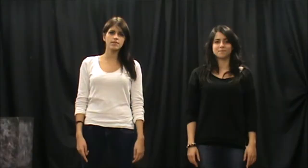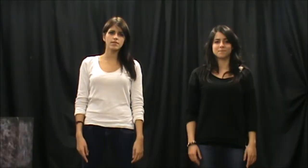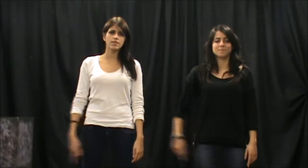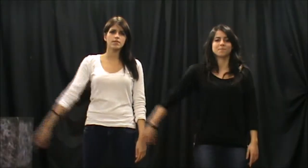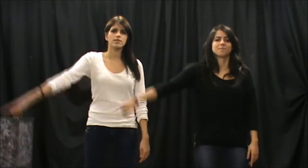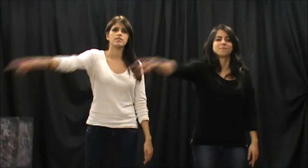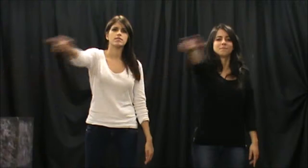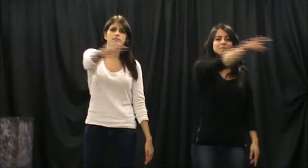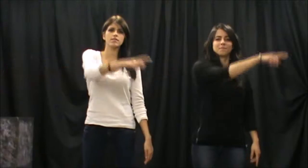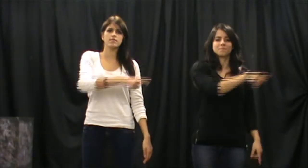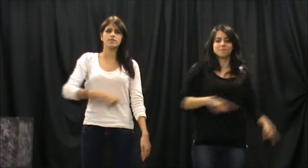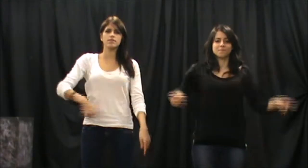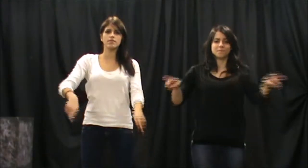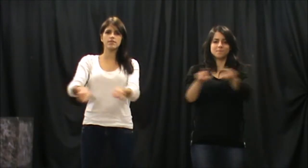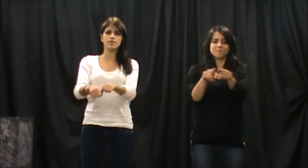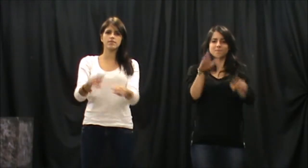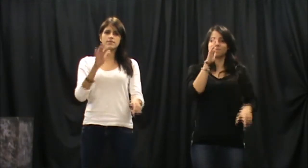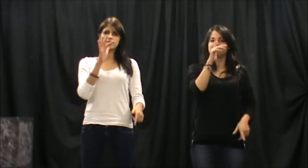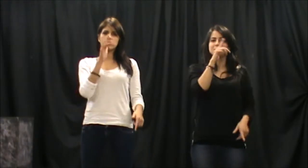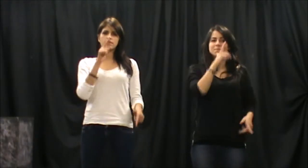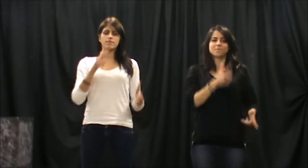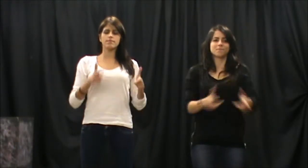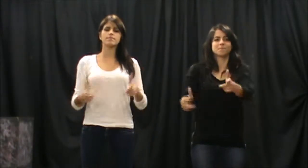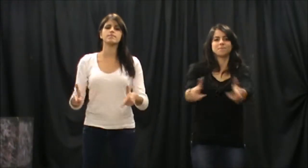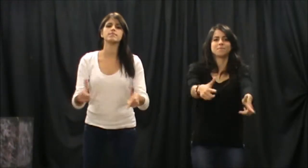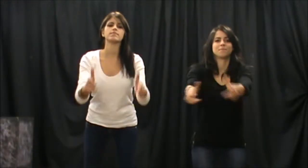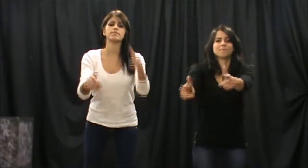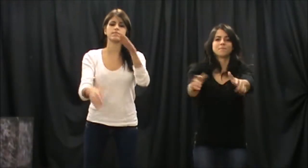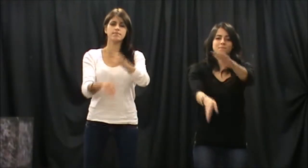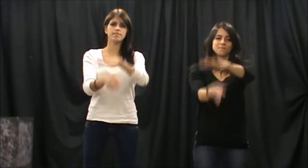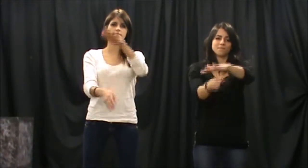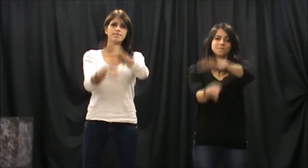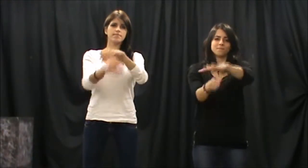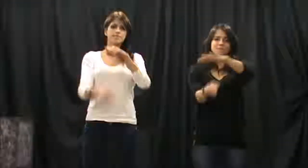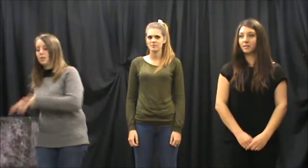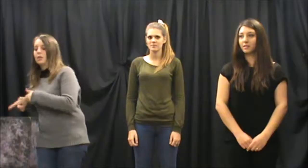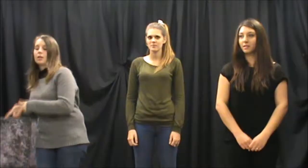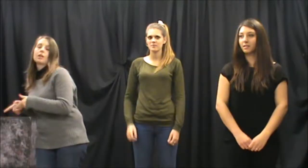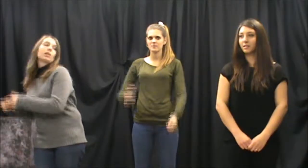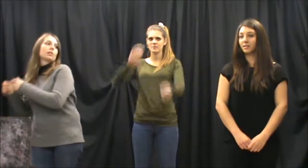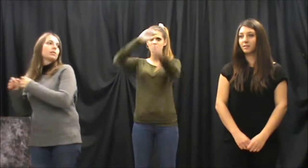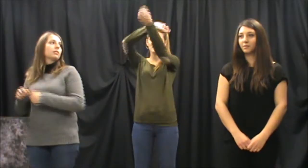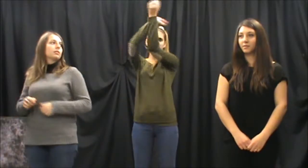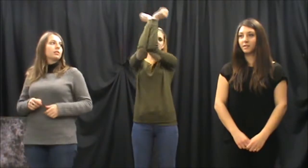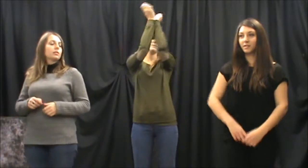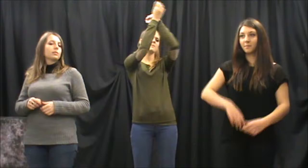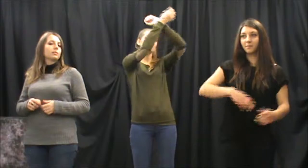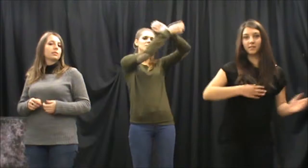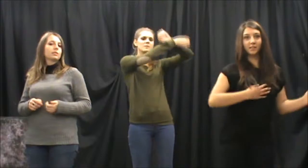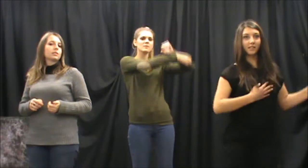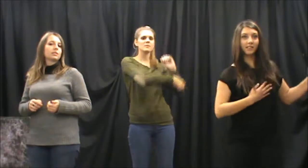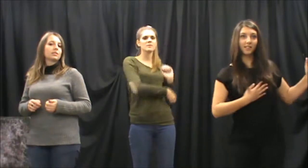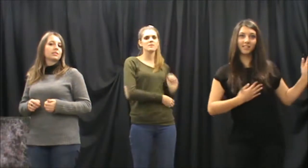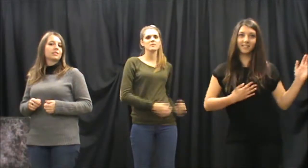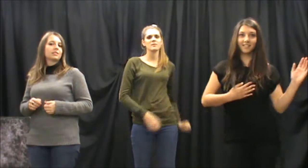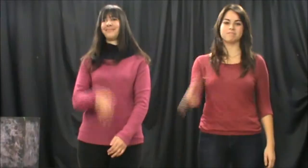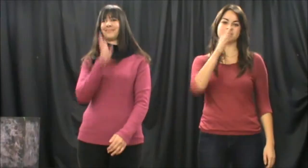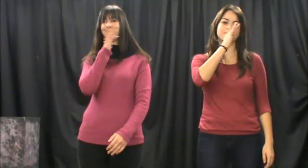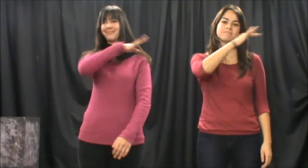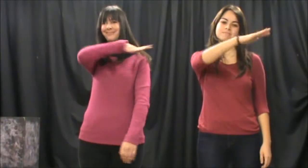Som un riu que sempre avança, de la guerra en farem dansa, del mar negre